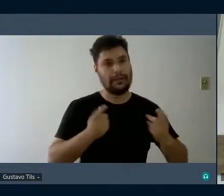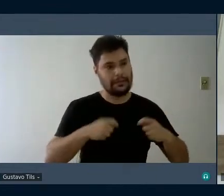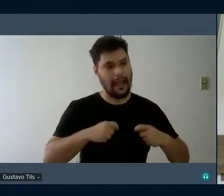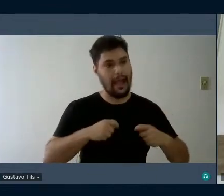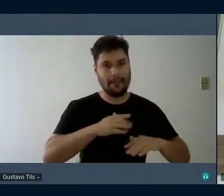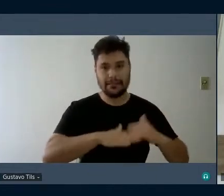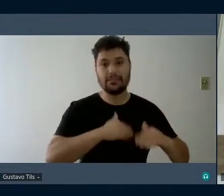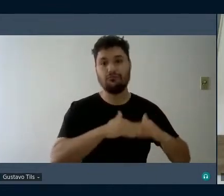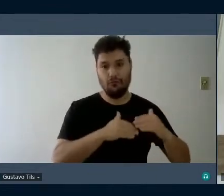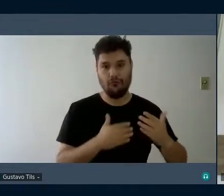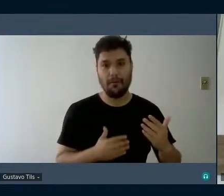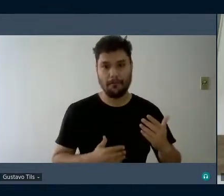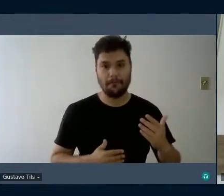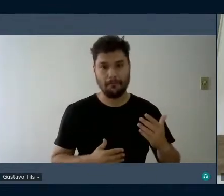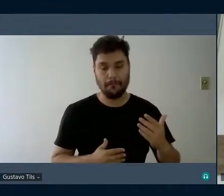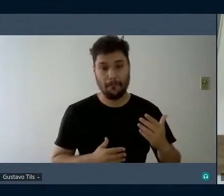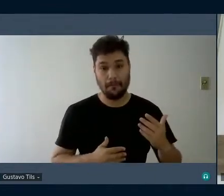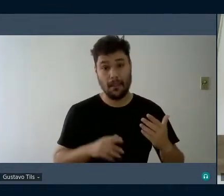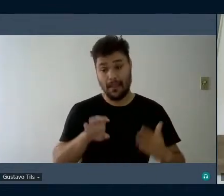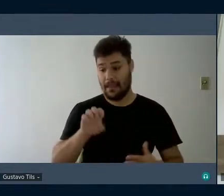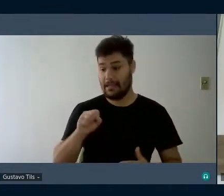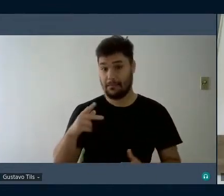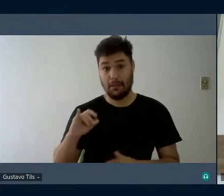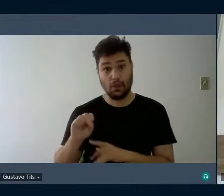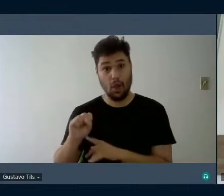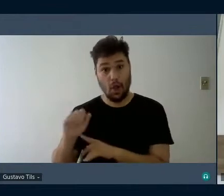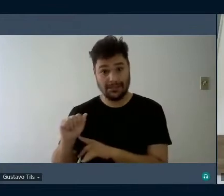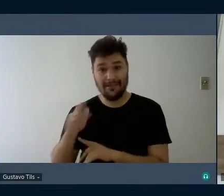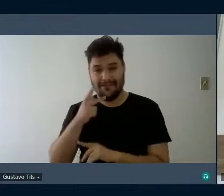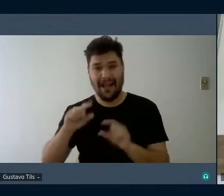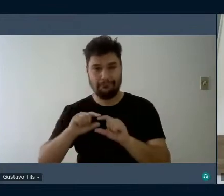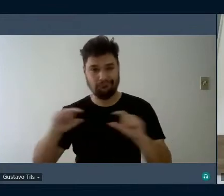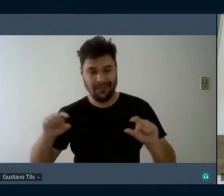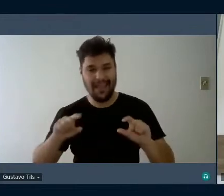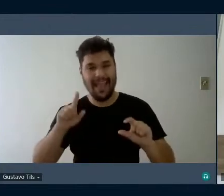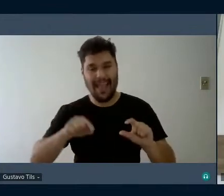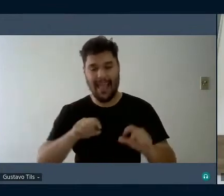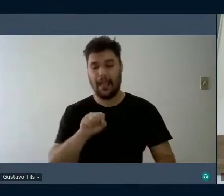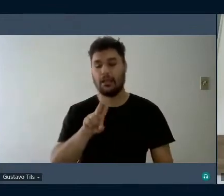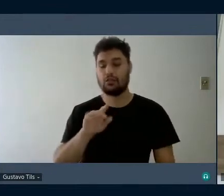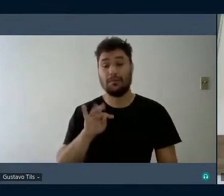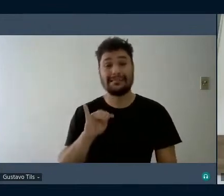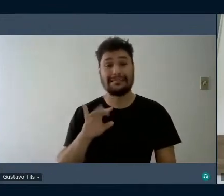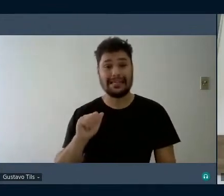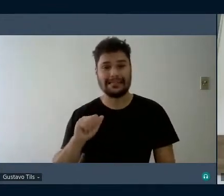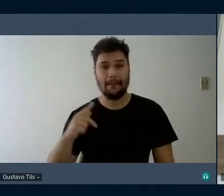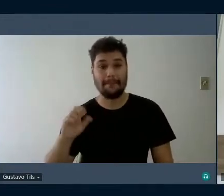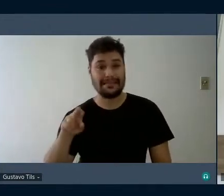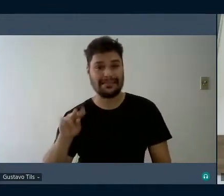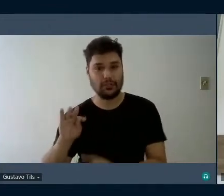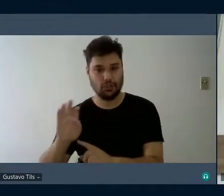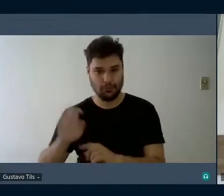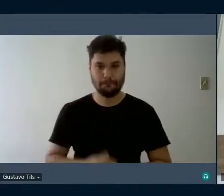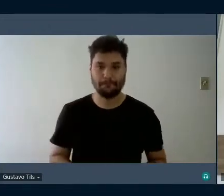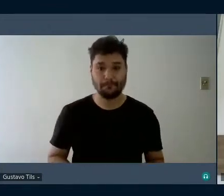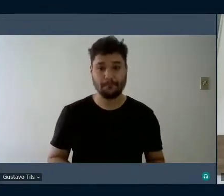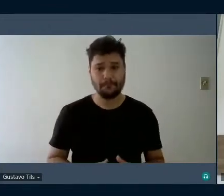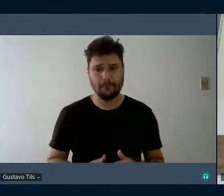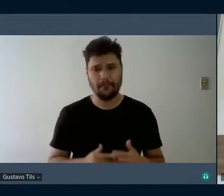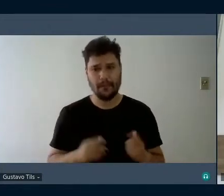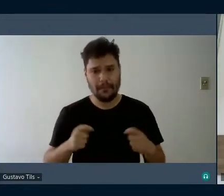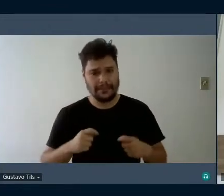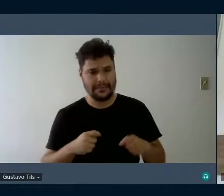como espinosa, substância pensante. Busca-se a igualdade na diferença e a diferença na